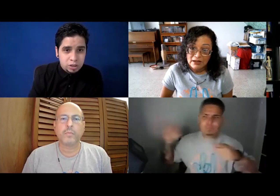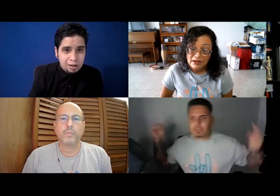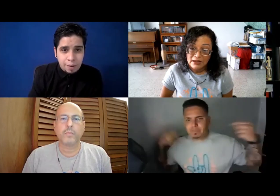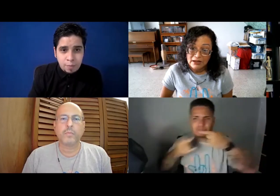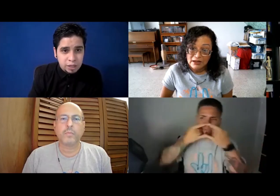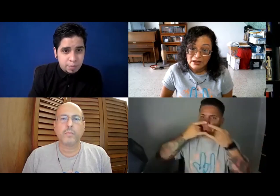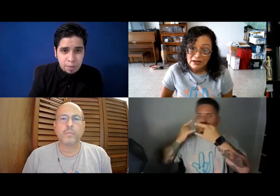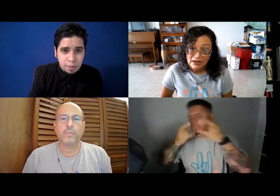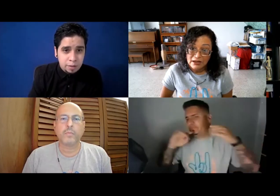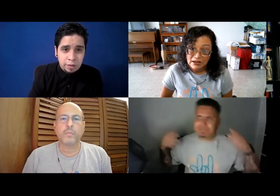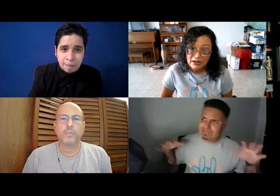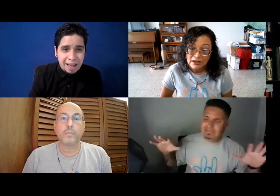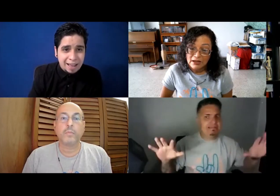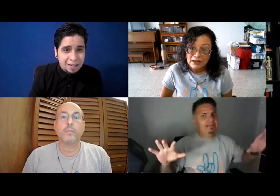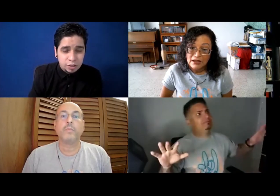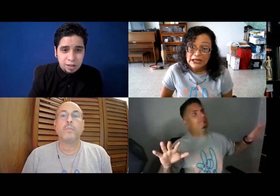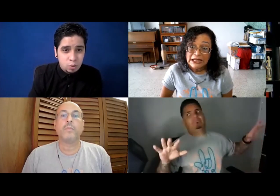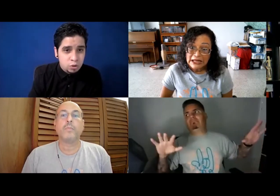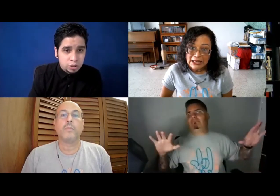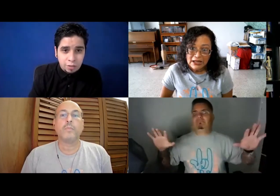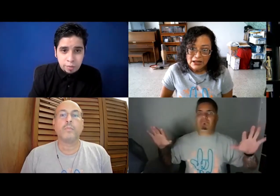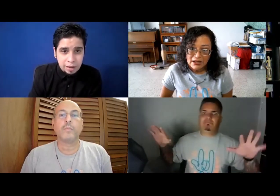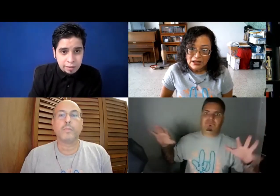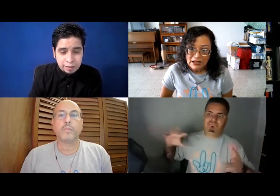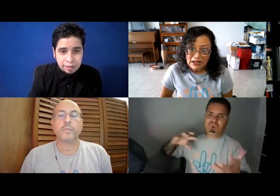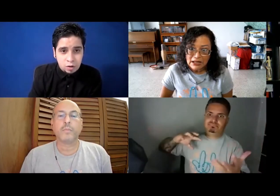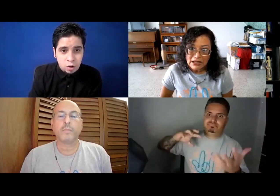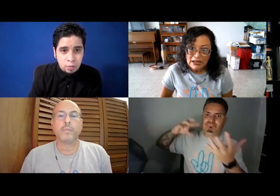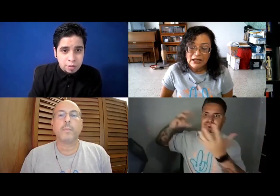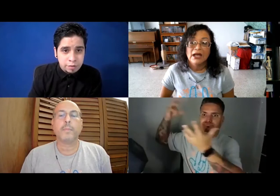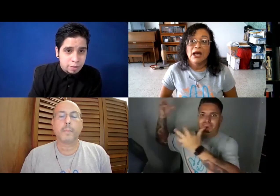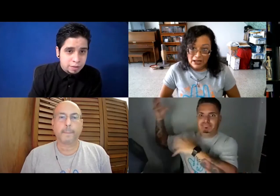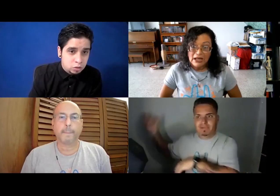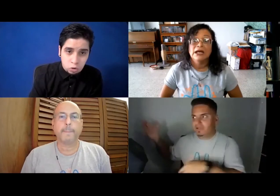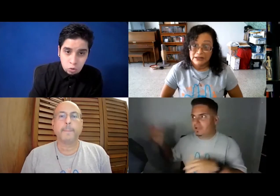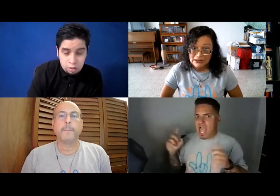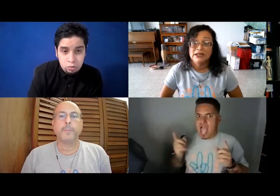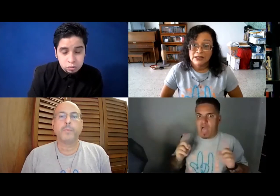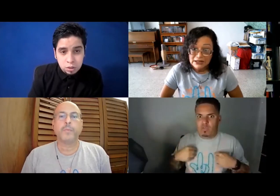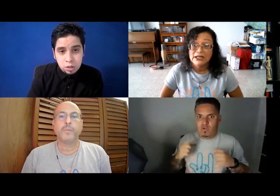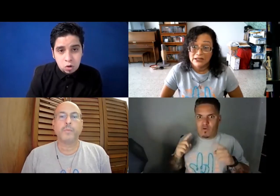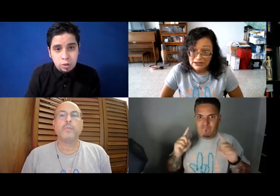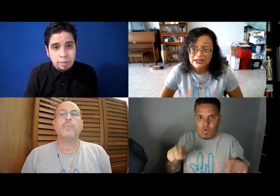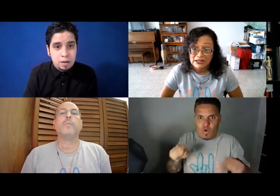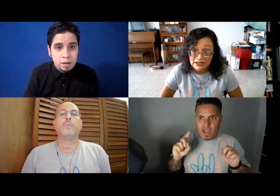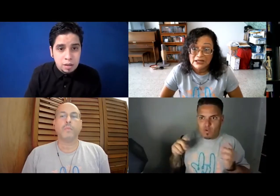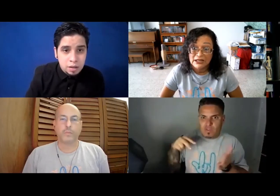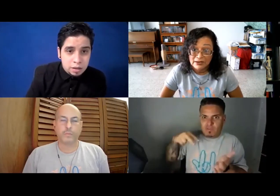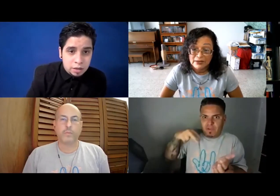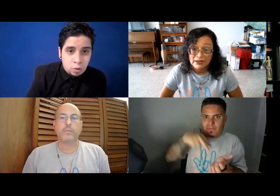está hablando al mismo tiempo de la máscara y tú te revolúes y yo estoy hablando de, ¿verdad? De tratar de coger por dónde viene la información, todo es un revolú. Como pueden ver, y yo